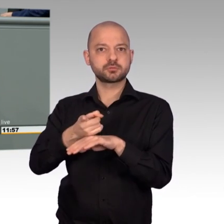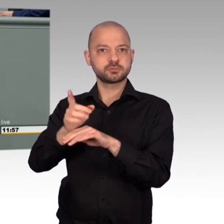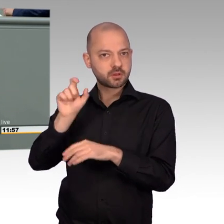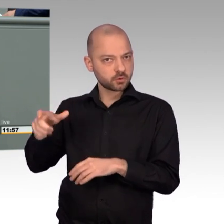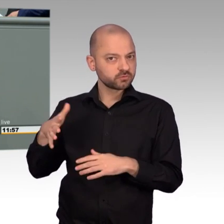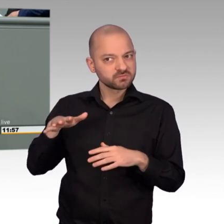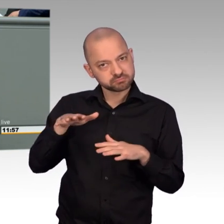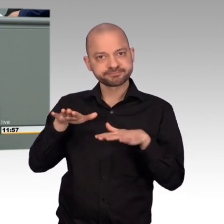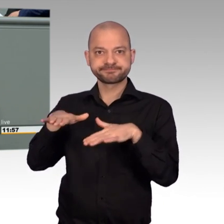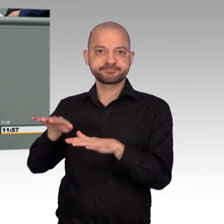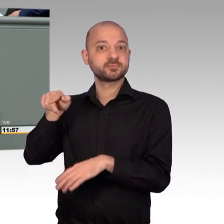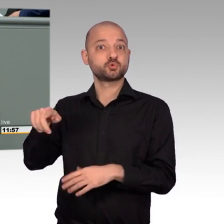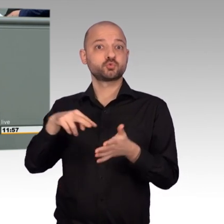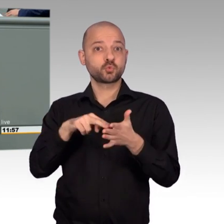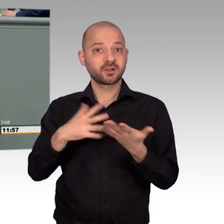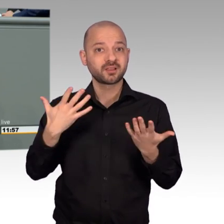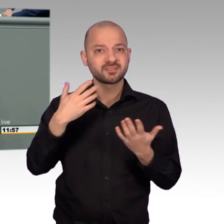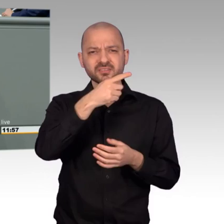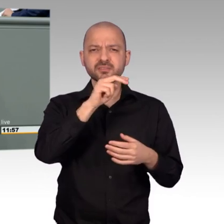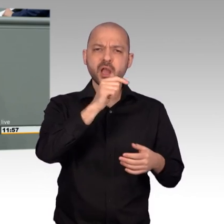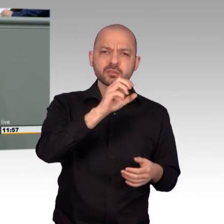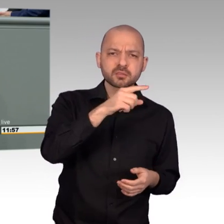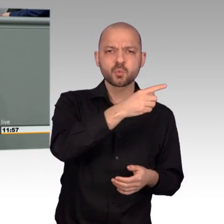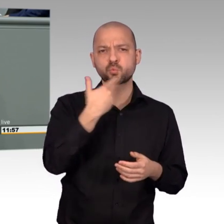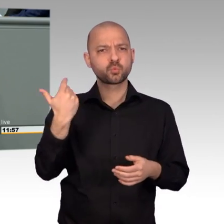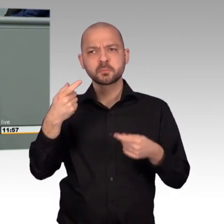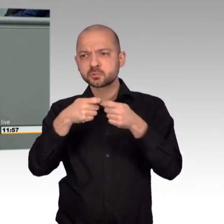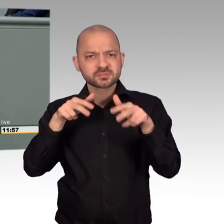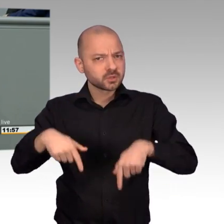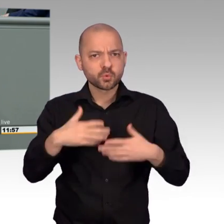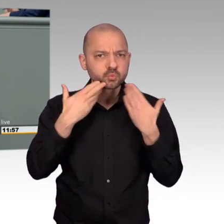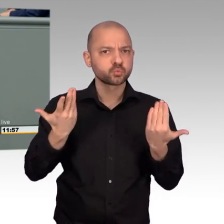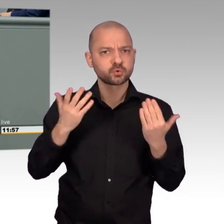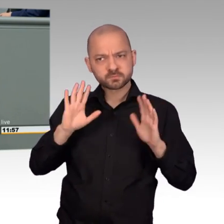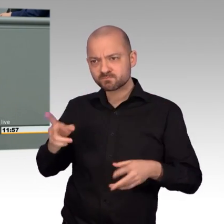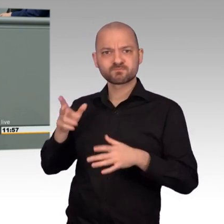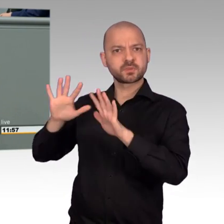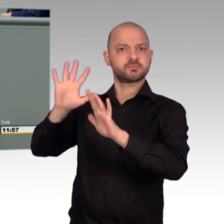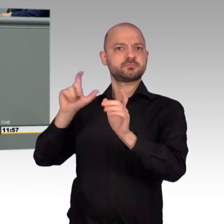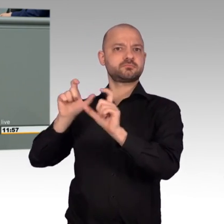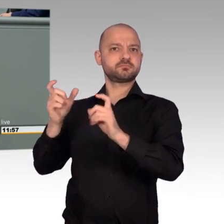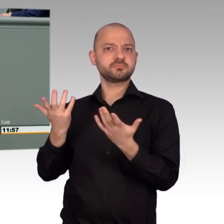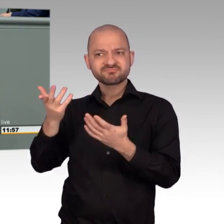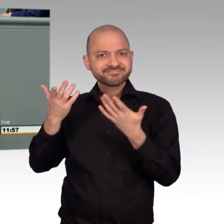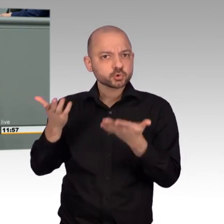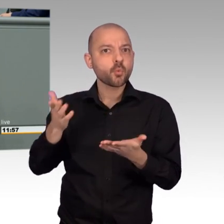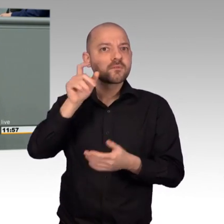Monaten gewollt und ich würde auch sogar mittlerweile sagen billigend weg, wenn es um die Frage geht, die Gesetzeslücke zu schließen, die es Rheinmetall